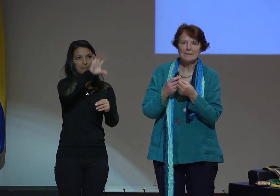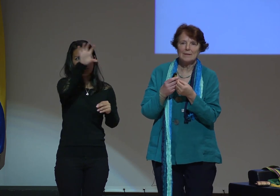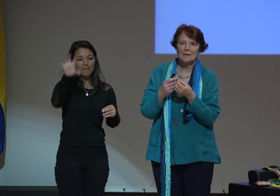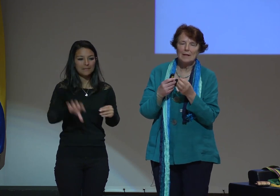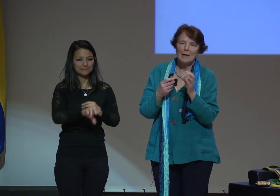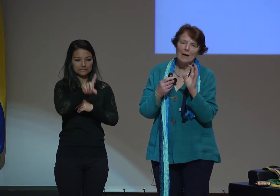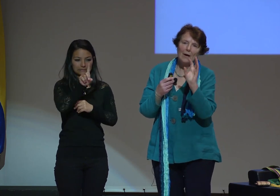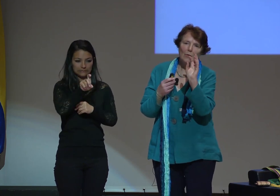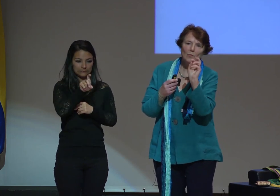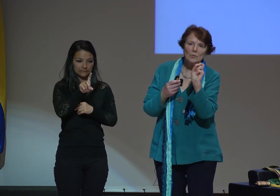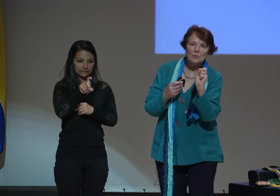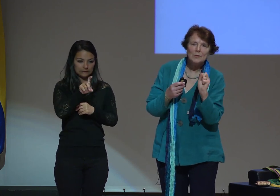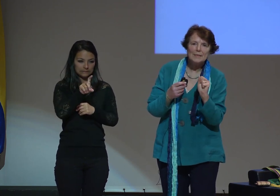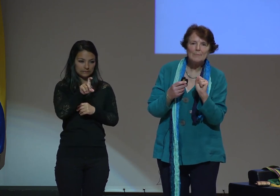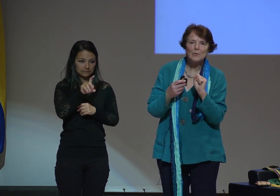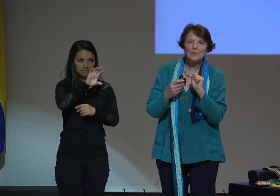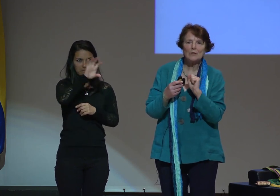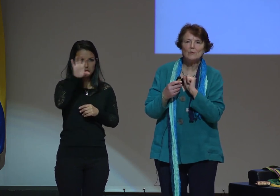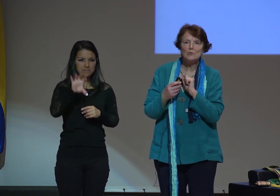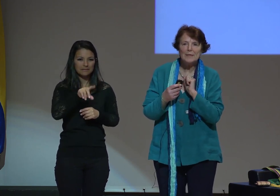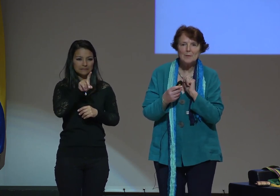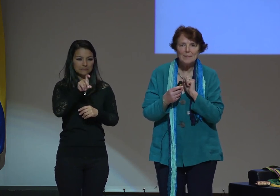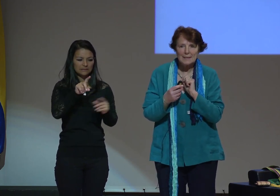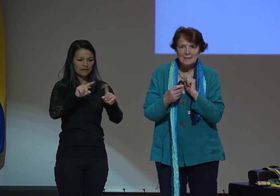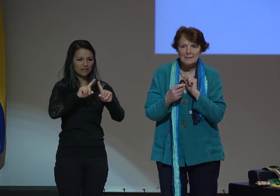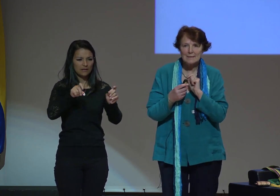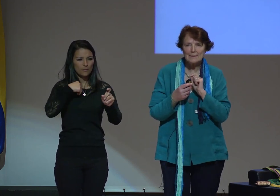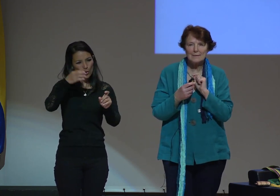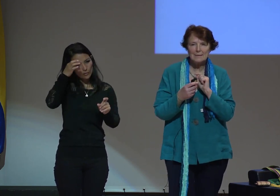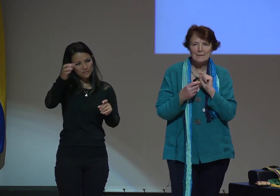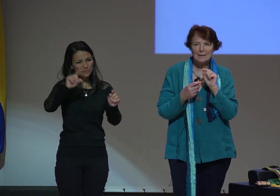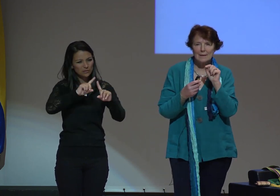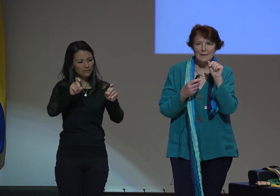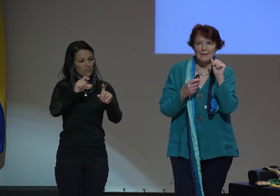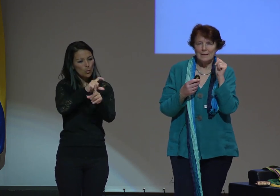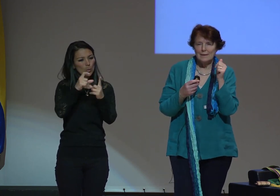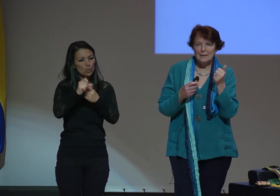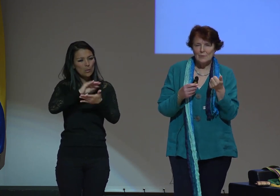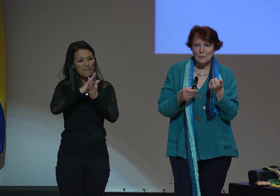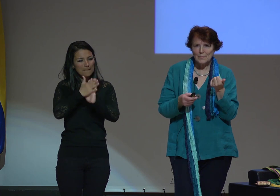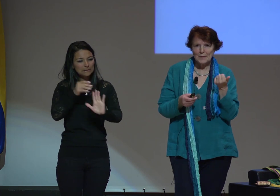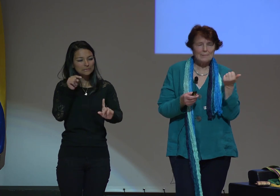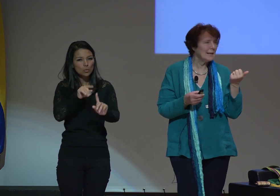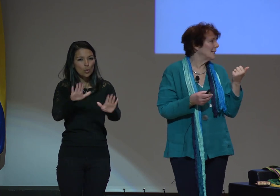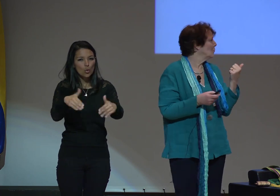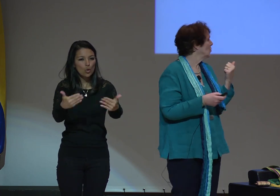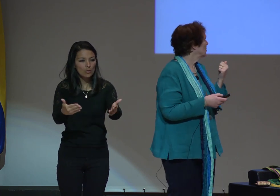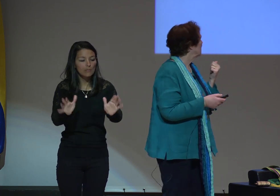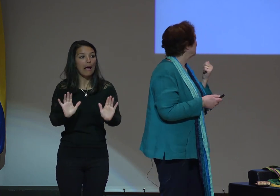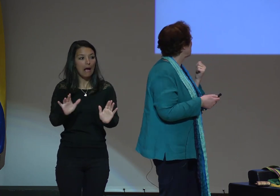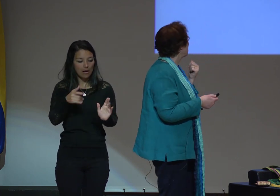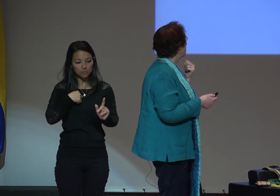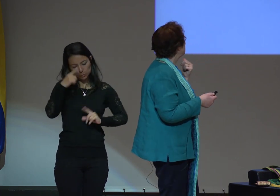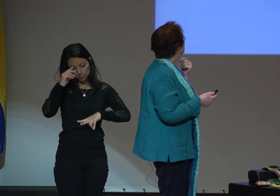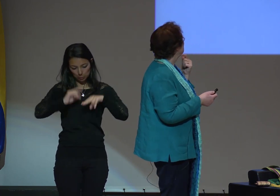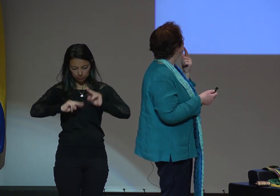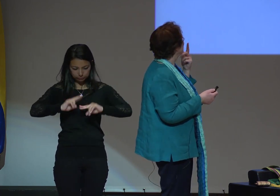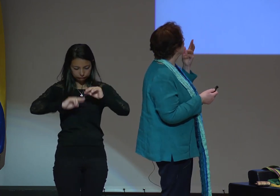un concepto de cultura de paz. Lo trabajamos